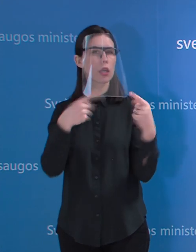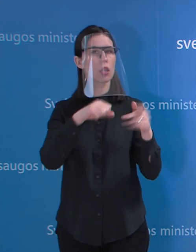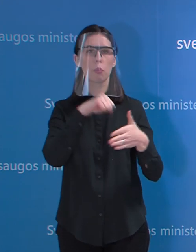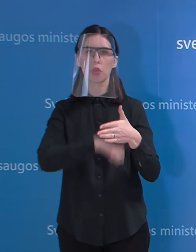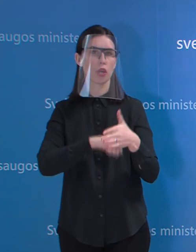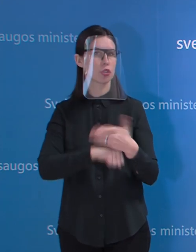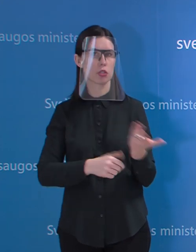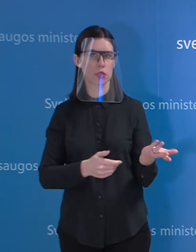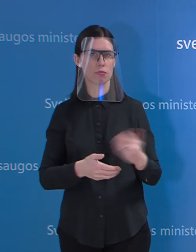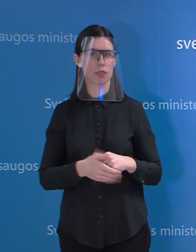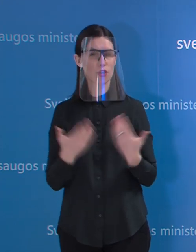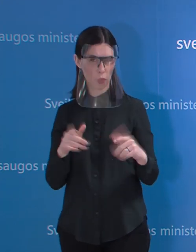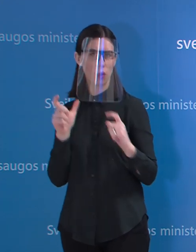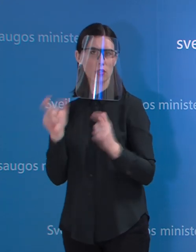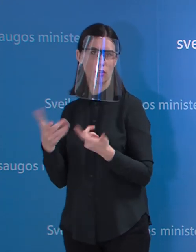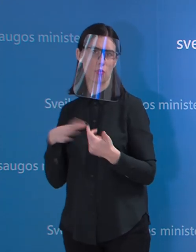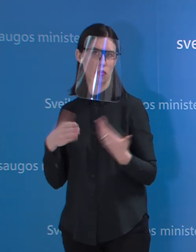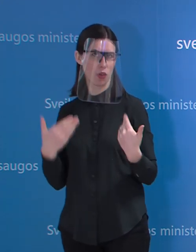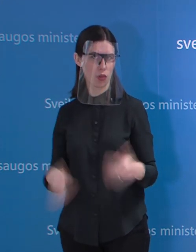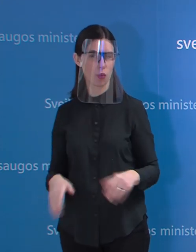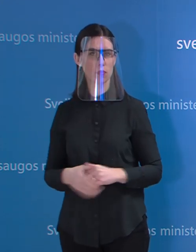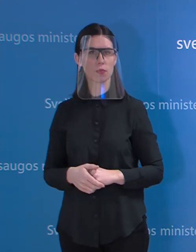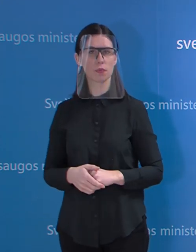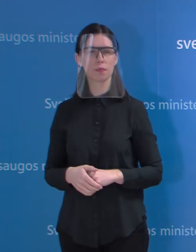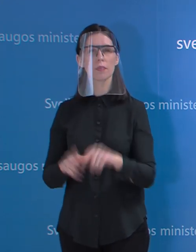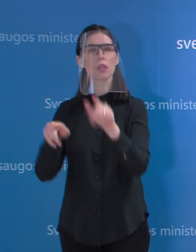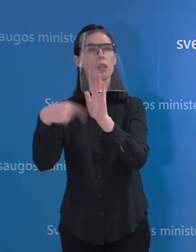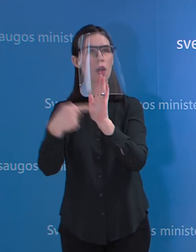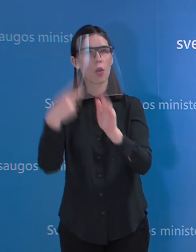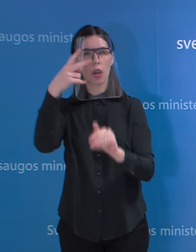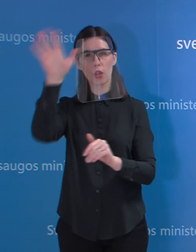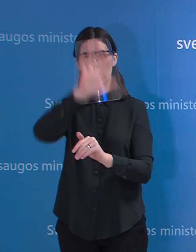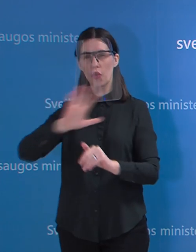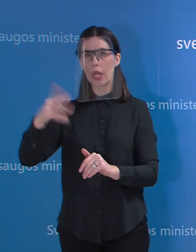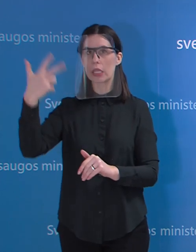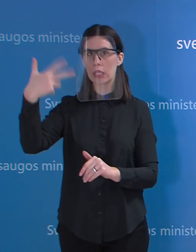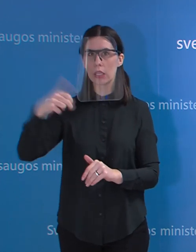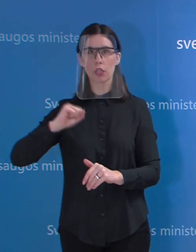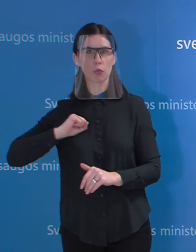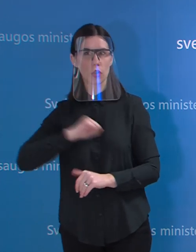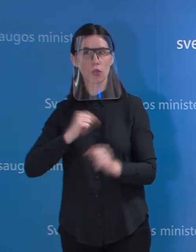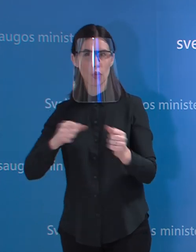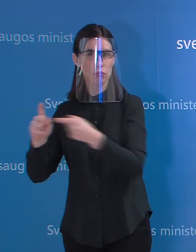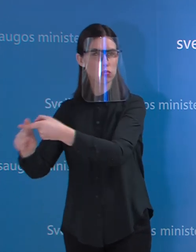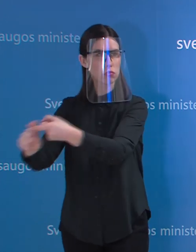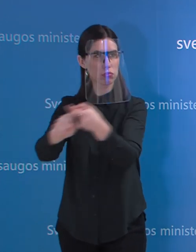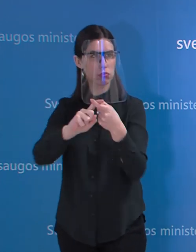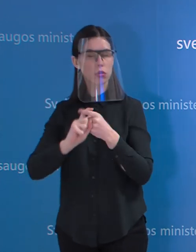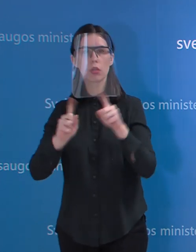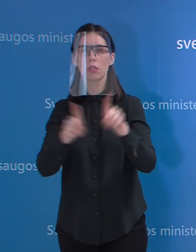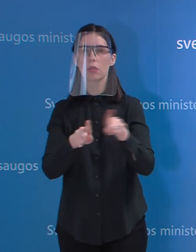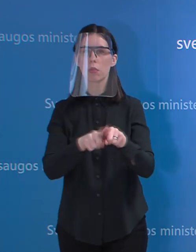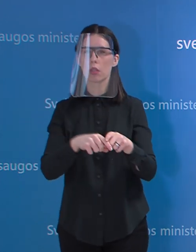klausimą manau jau atsakiu. Lietuvoje serga apie 30 medikų, daugiau nei pusę tūkstančio yra savizoliacijoje.